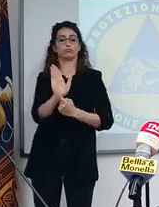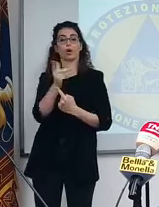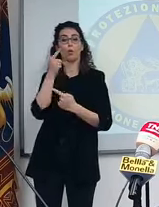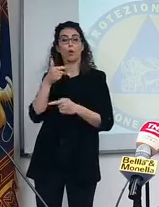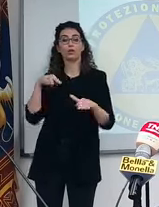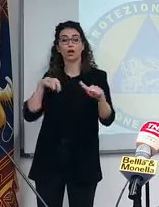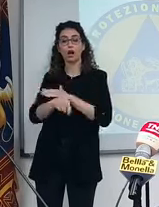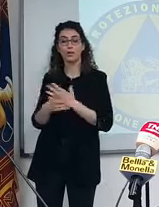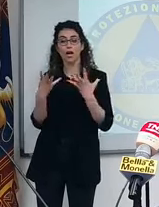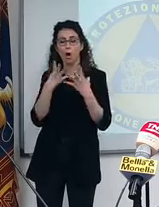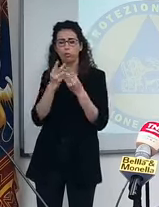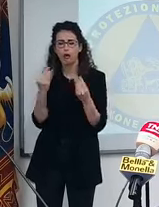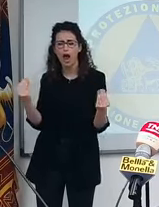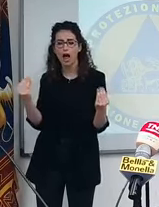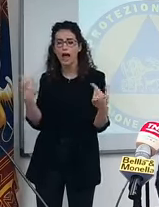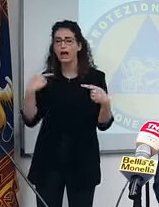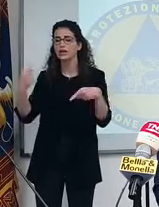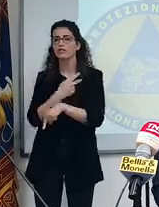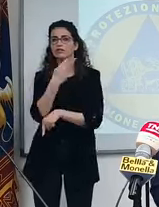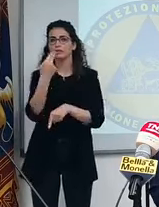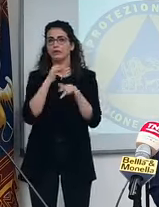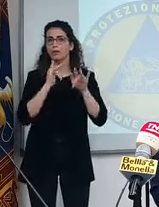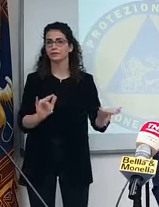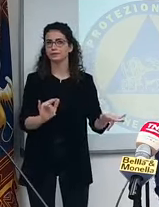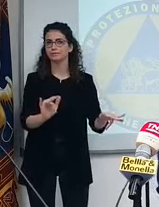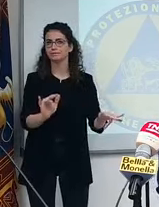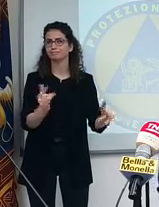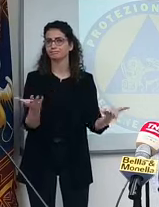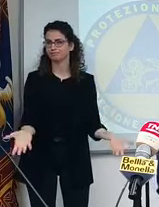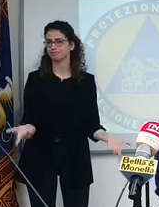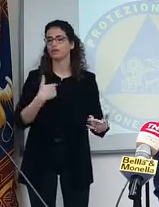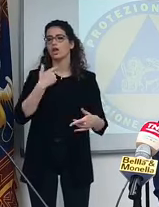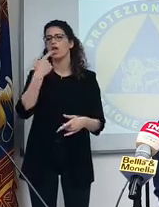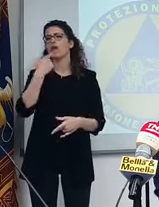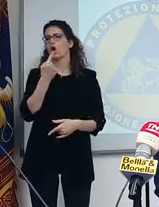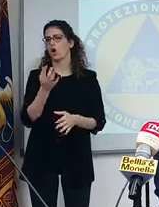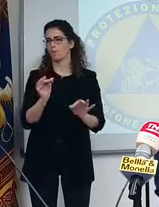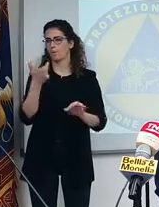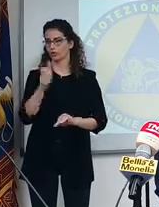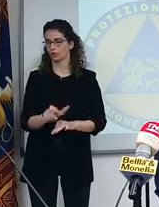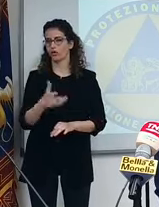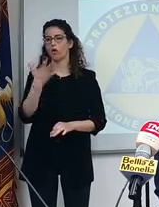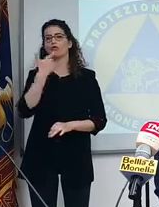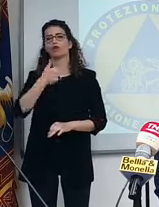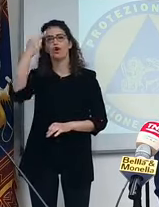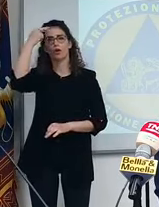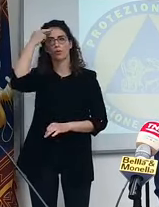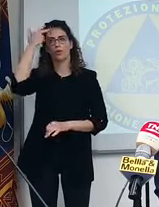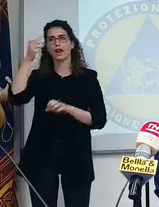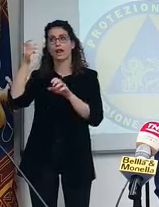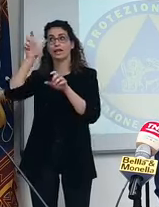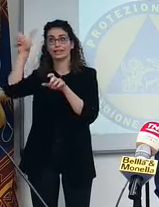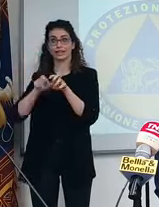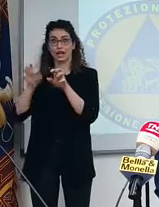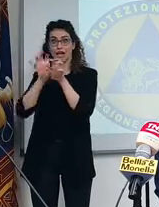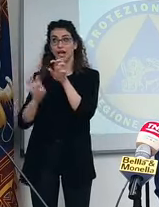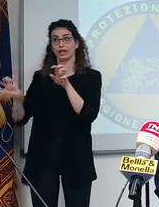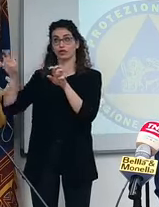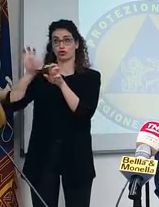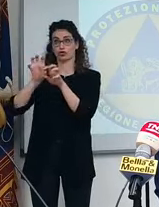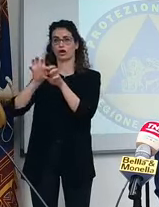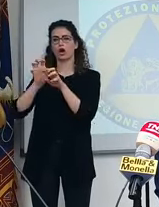ristorante deve essere vuoto. Vi dico questo perché? Perché vorrei ricordare che le regioni italiane, in un gruppo di lavoro